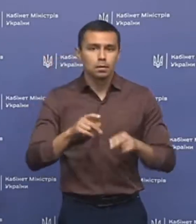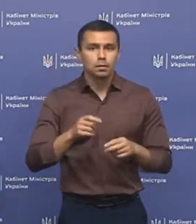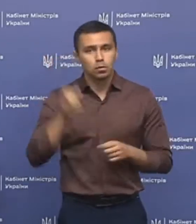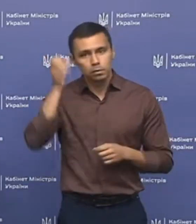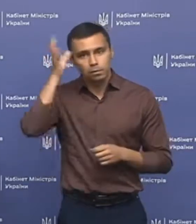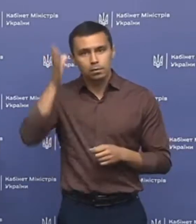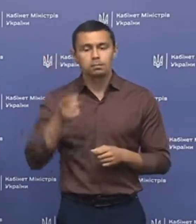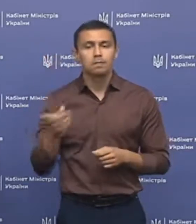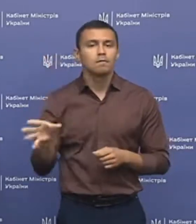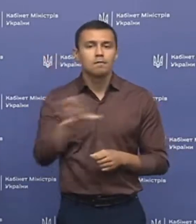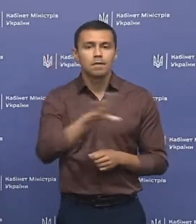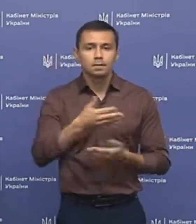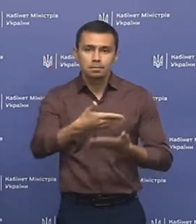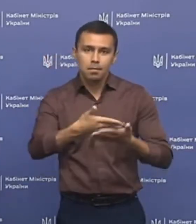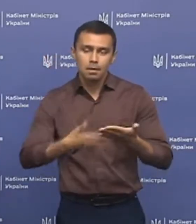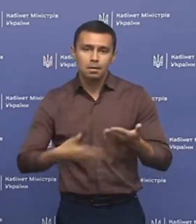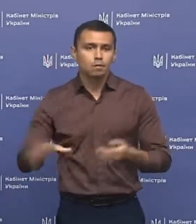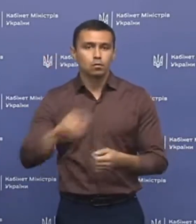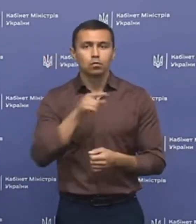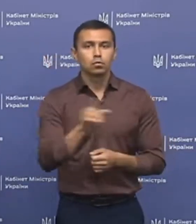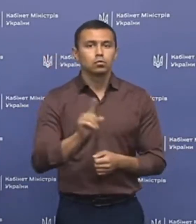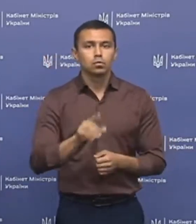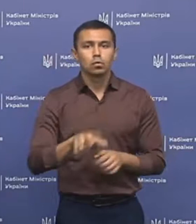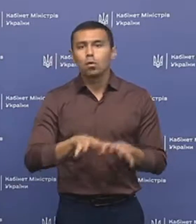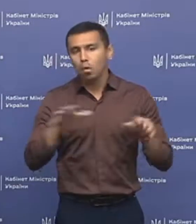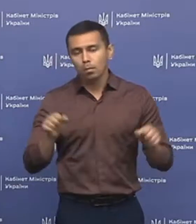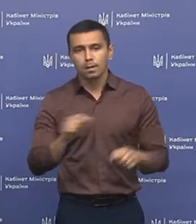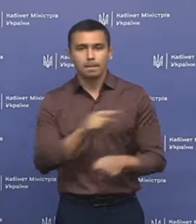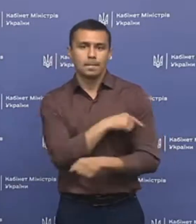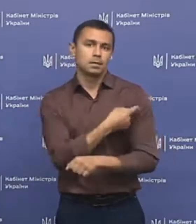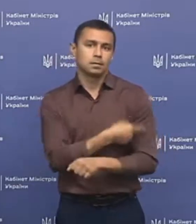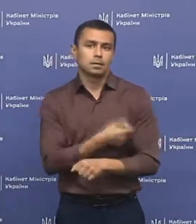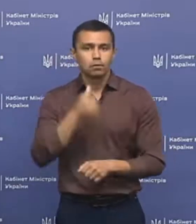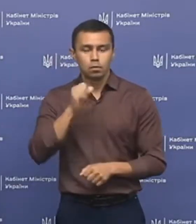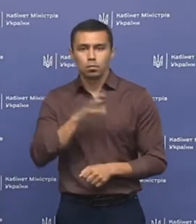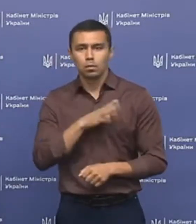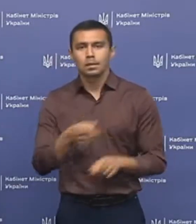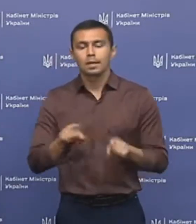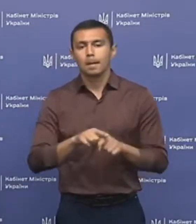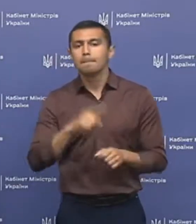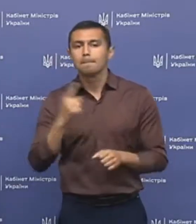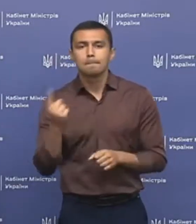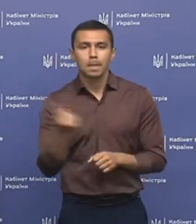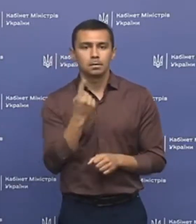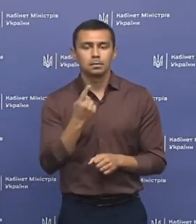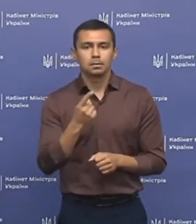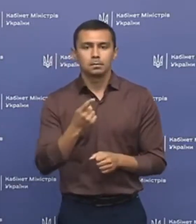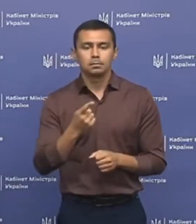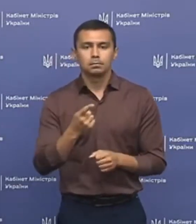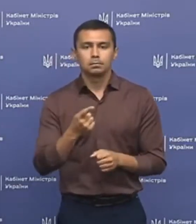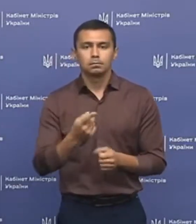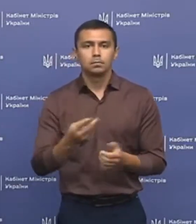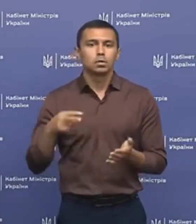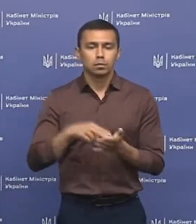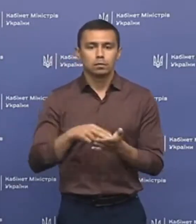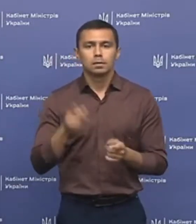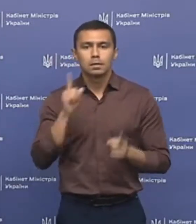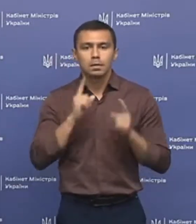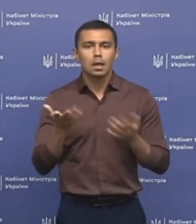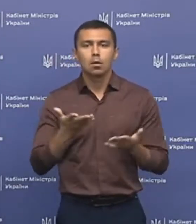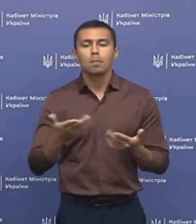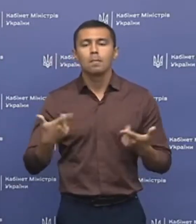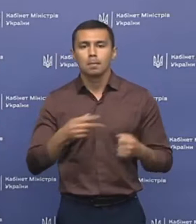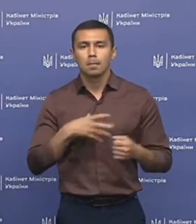Тобто весь спектр всього того, що охоплює медицині. Вчора було таке перше установче засідання, на якому ми